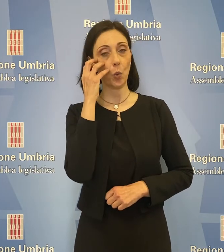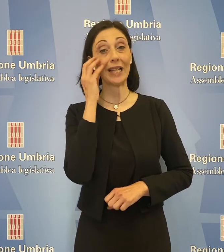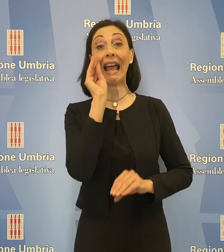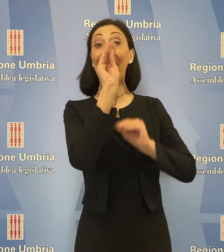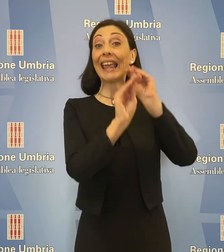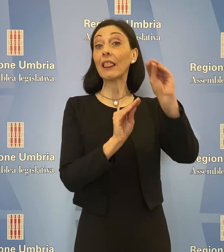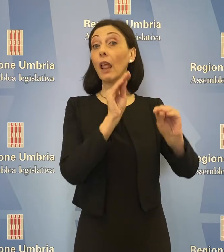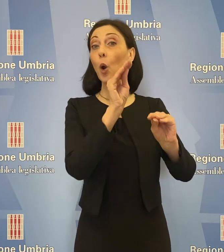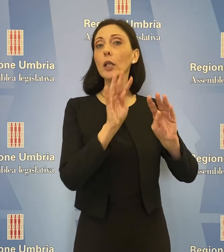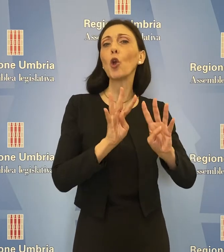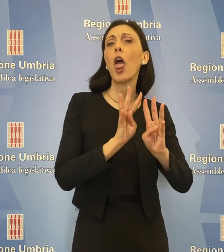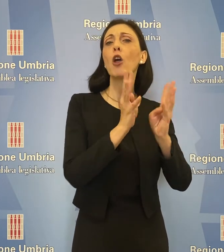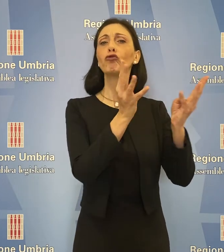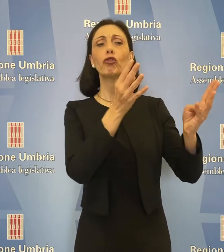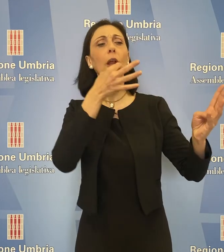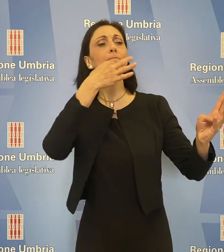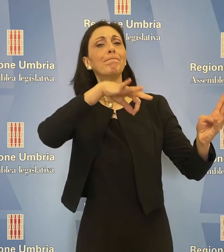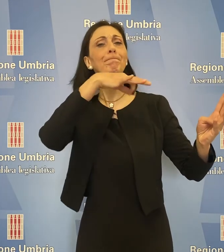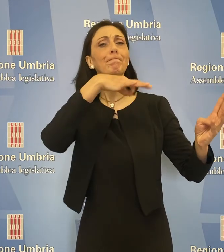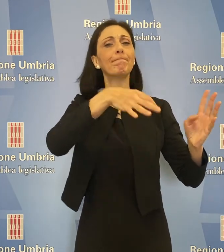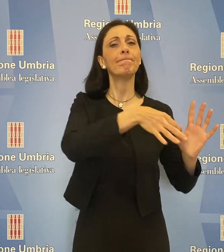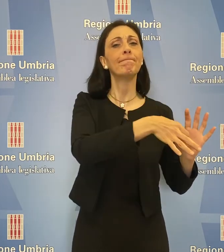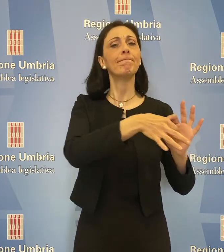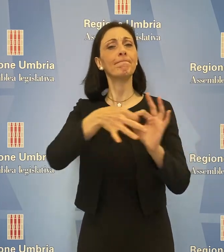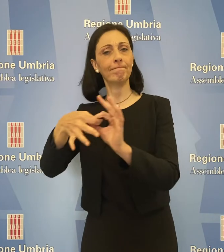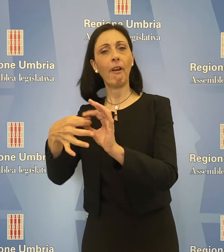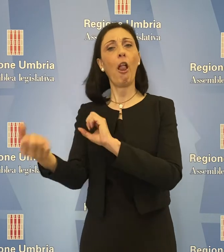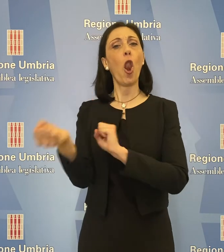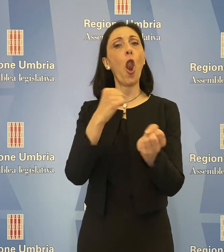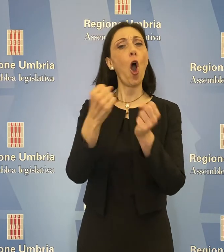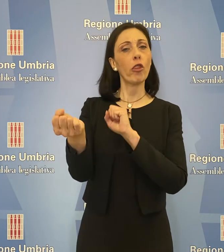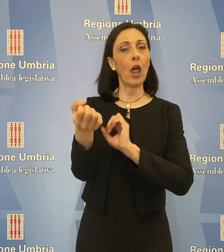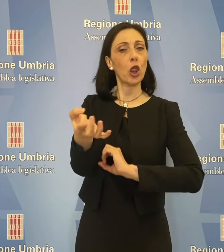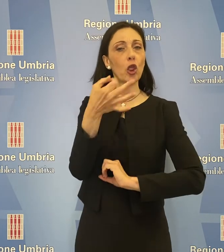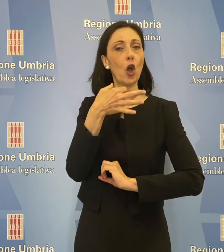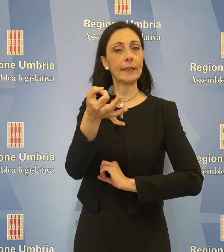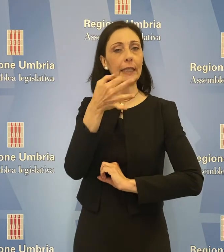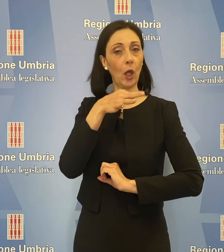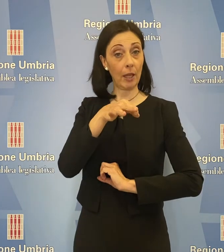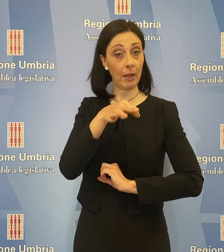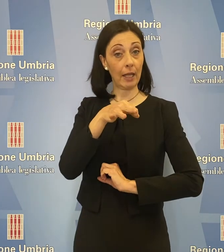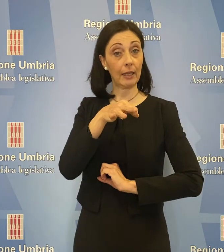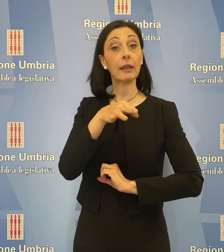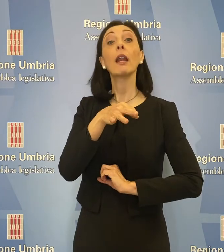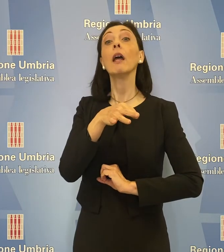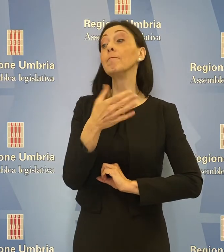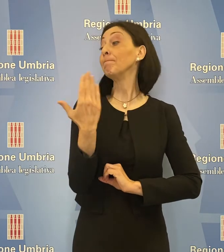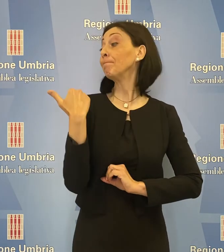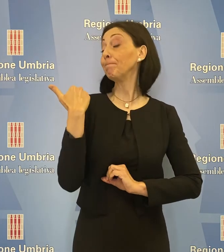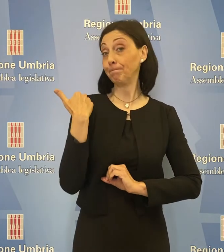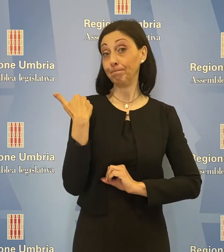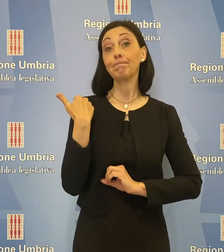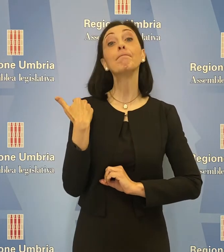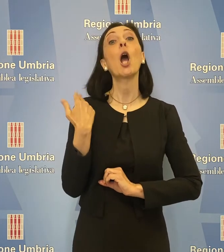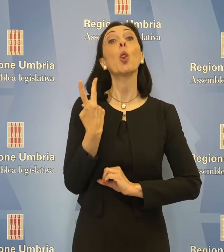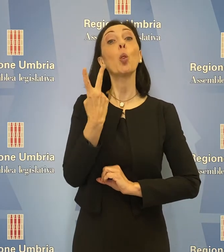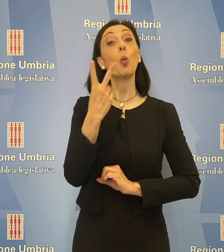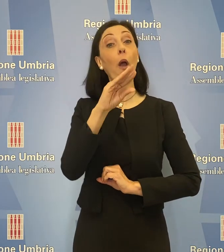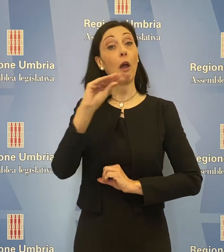interrogazione alla giunta sulle questioni relative alla lotta alla tossicodipendenza dopo la morte a terni di due adolescenti che avevano assunto